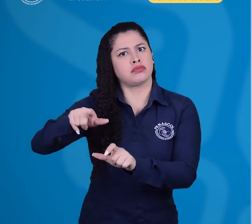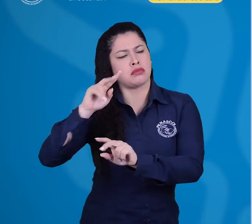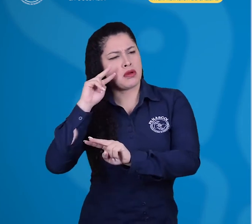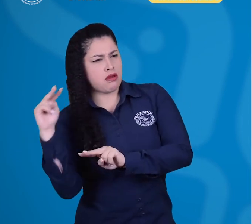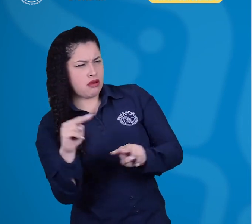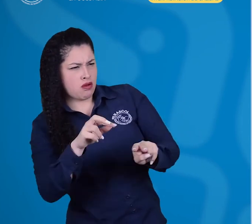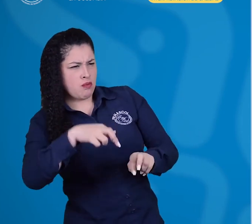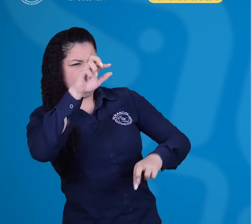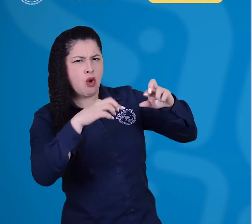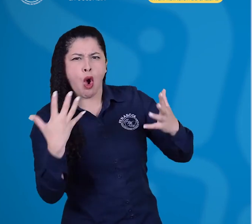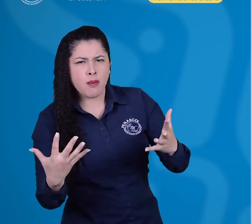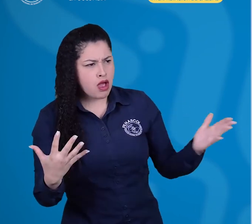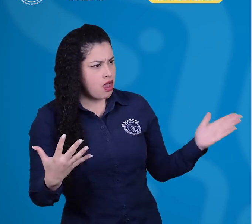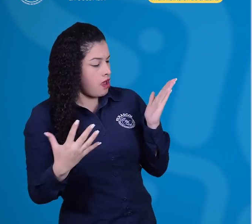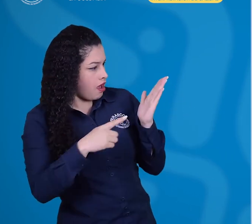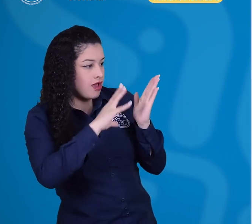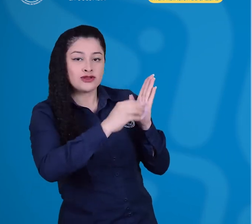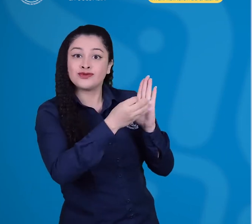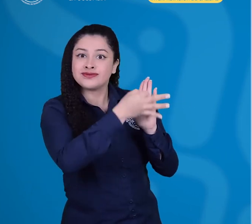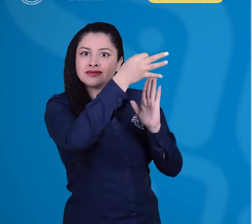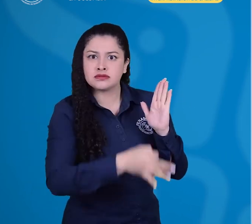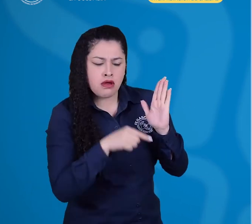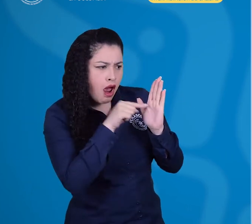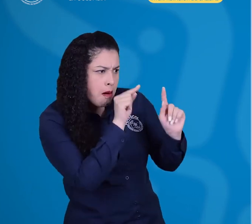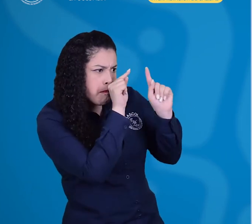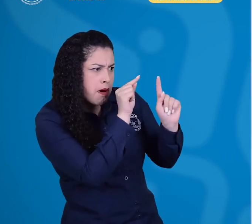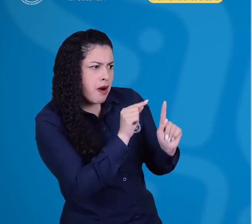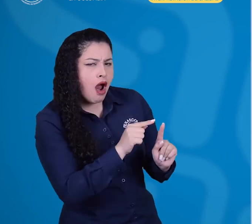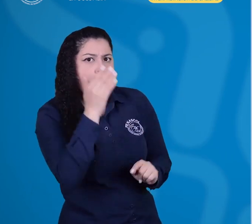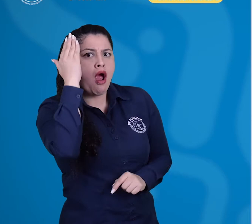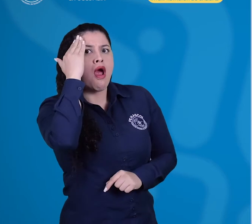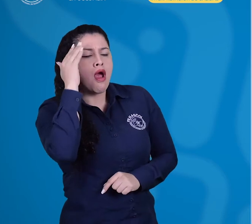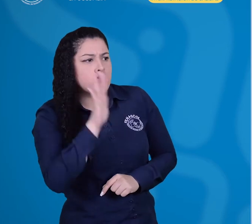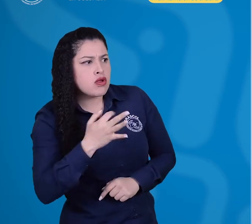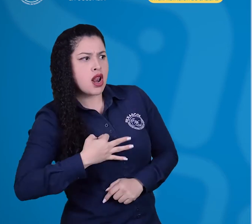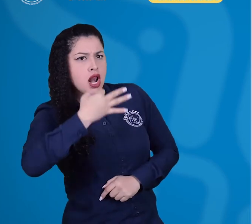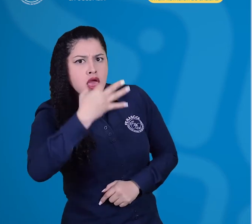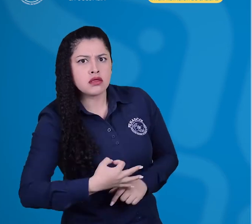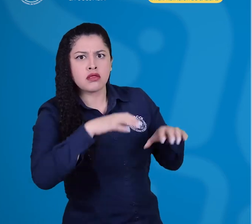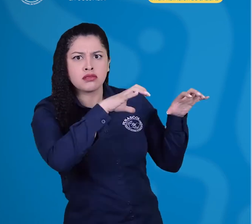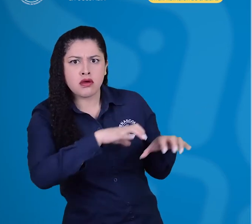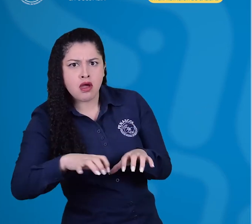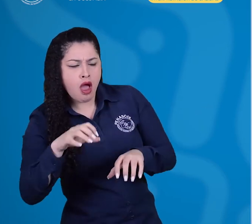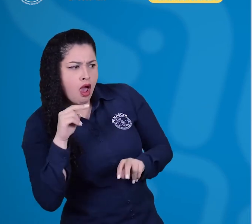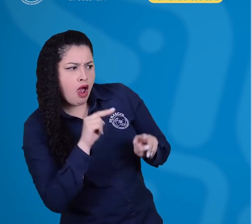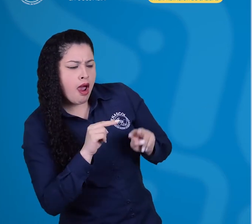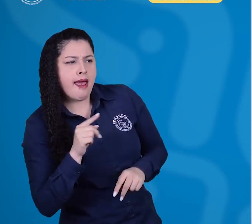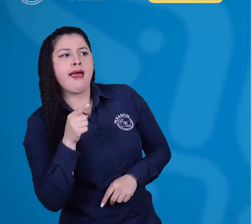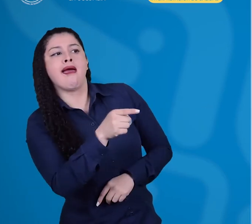servicio tengan un sistema referencia de estándares éticos mínimos, esperados y exigibles.